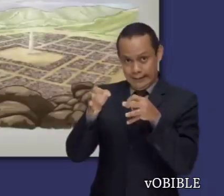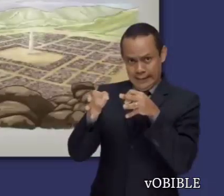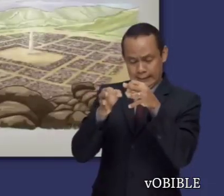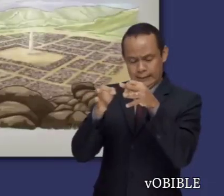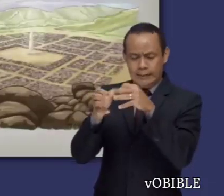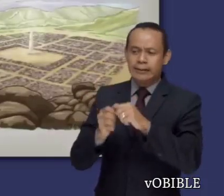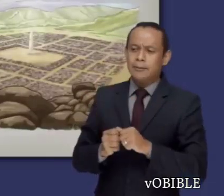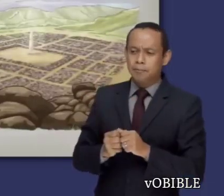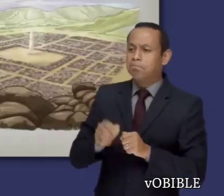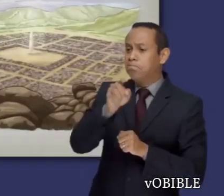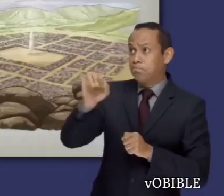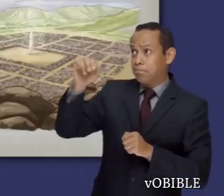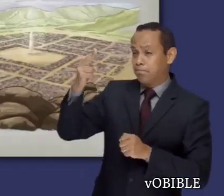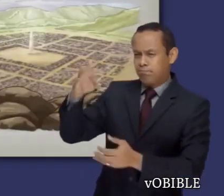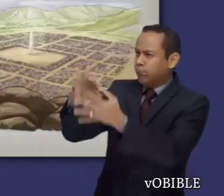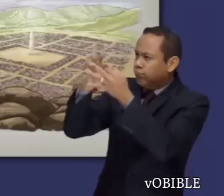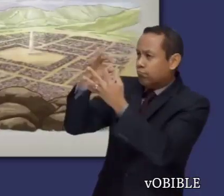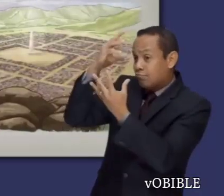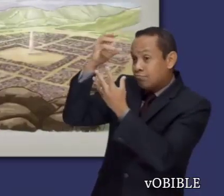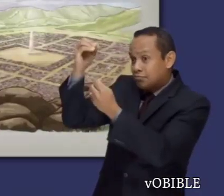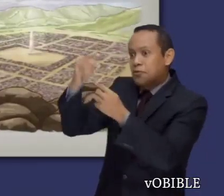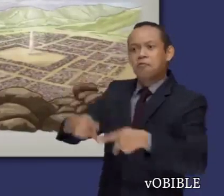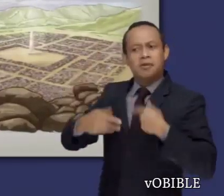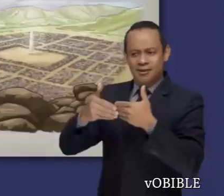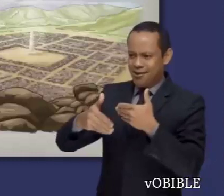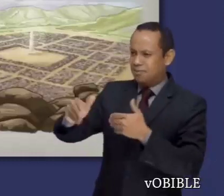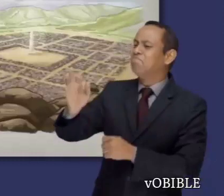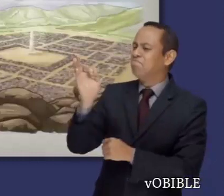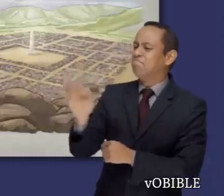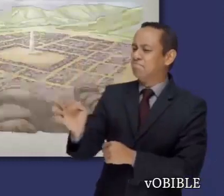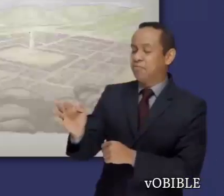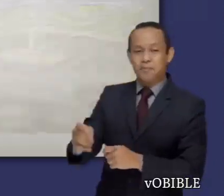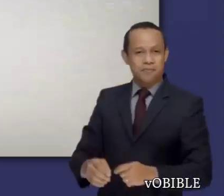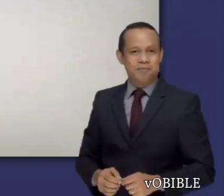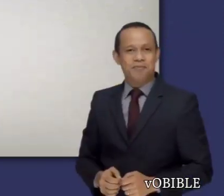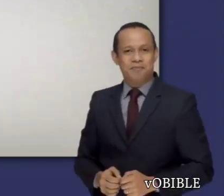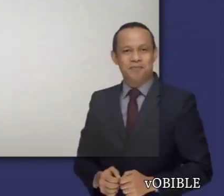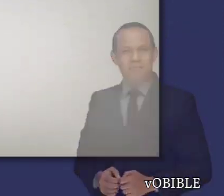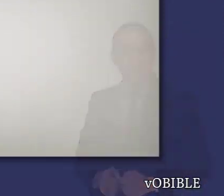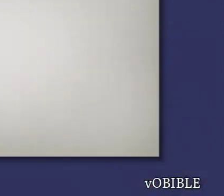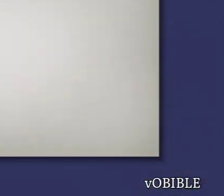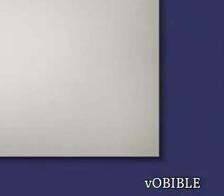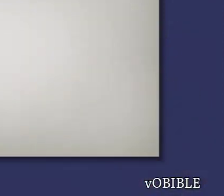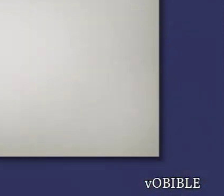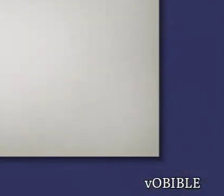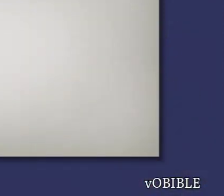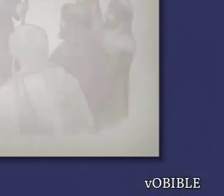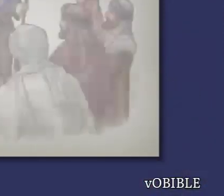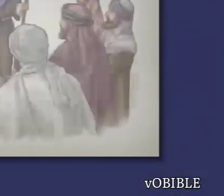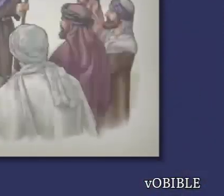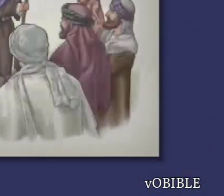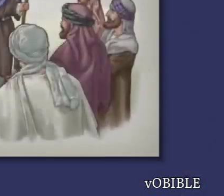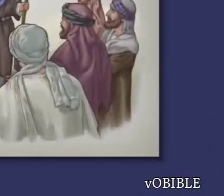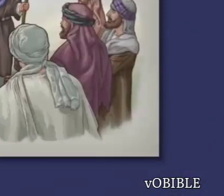hace un pacto con el pueblo, y les dice que deben obedecer a Jehová y así escoger la vida. En el capítulo 31,